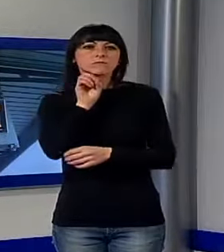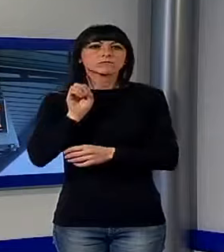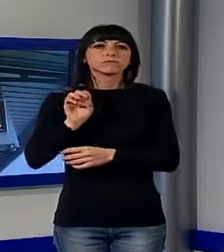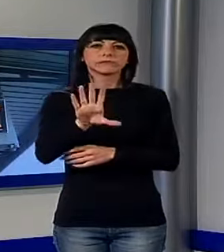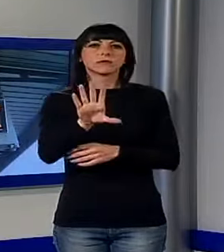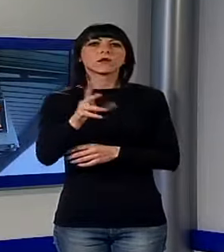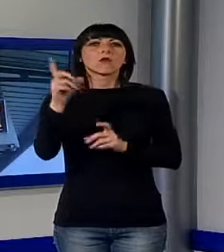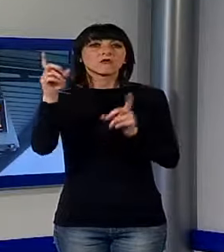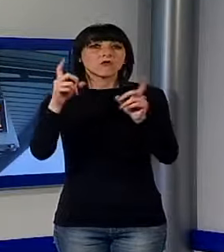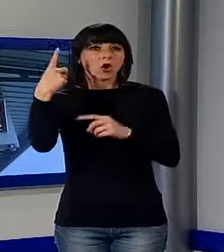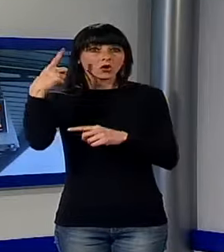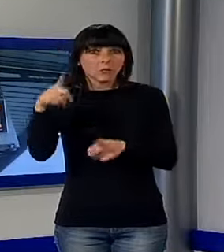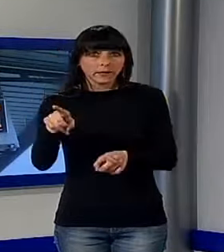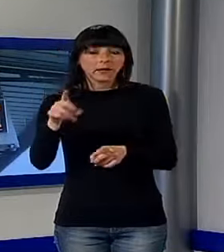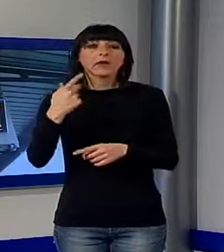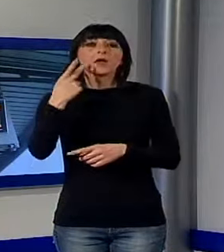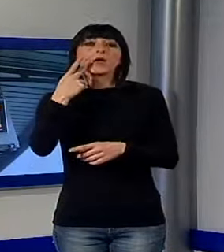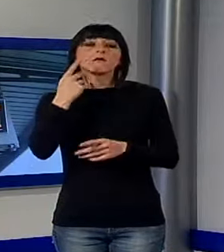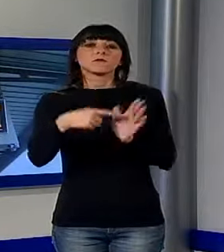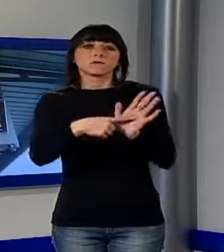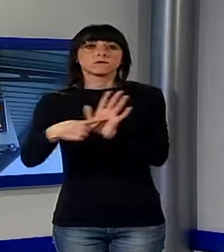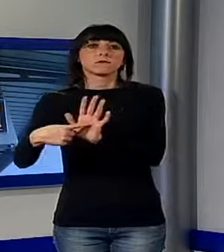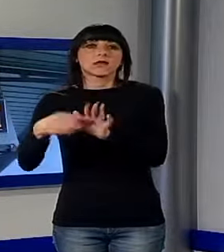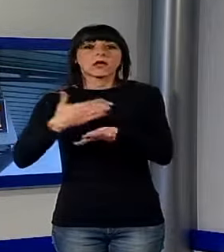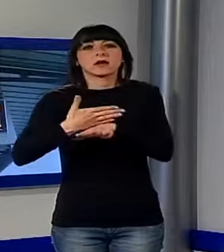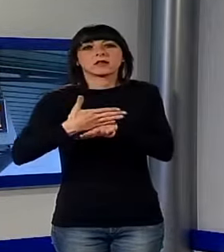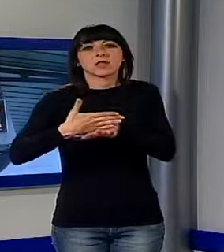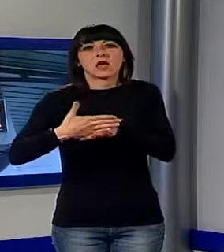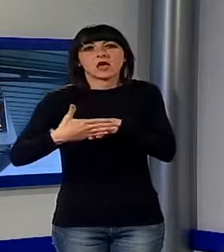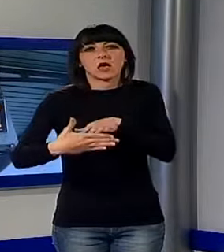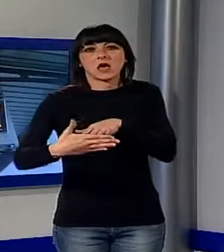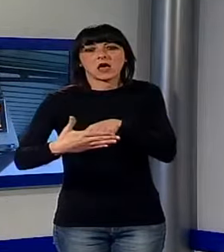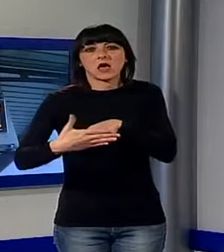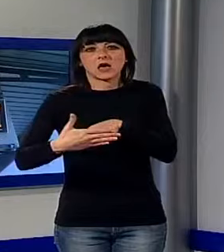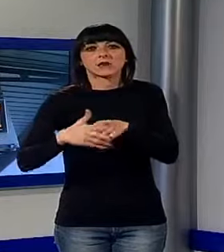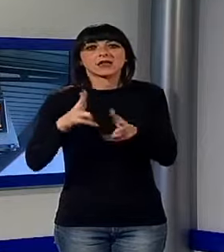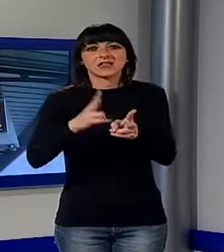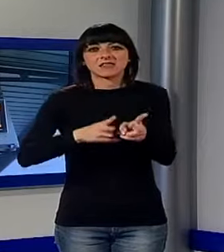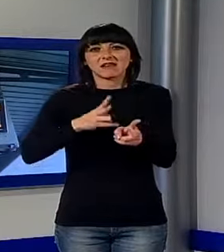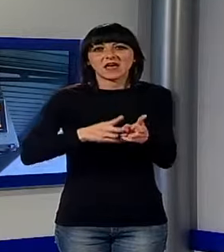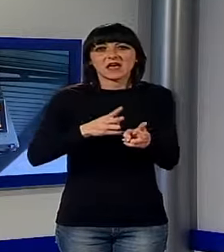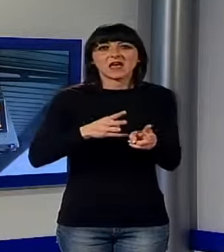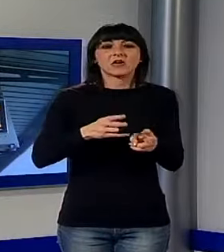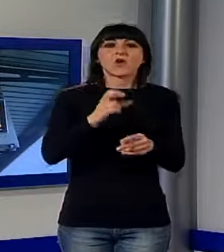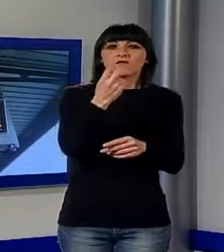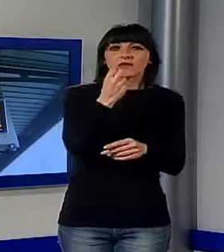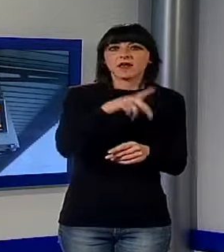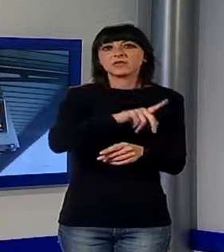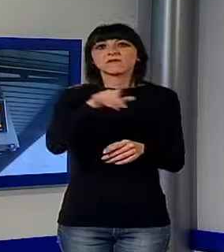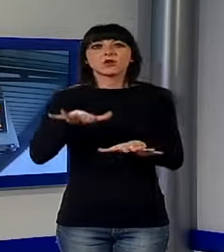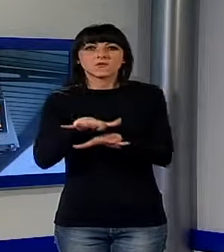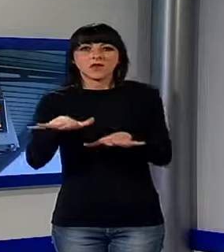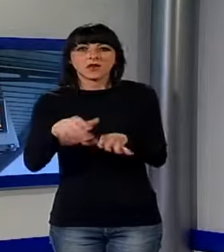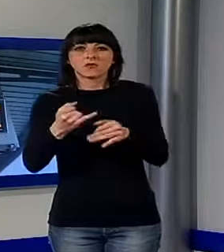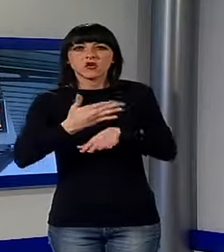ritardi accusati proprio nella mattinata sulla linea. Il regionale che da Firenze portava via Reggio addirittura viaggiava